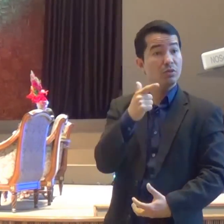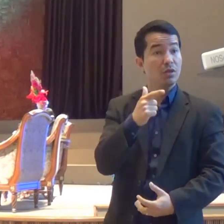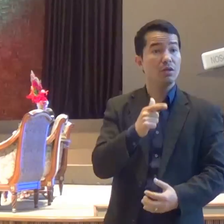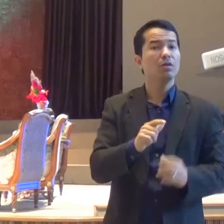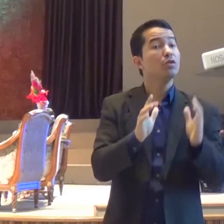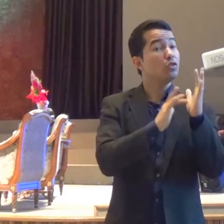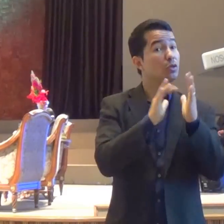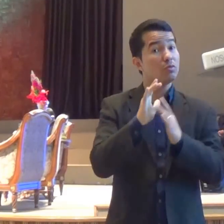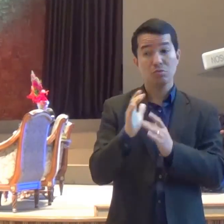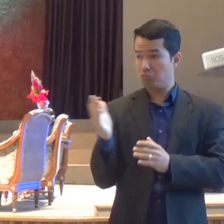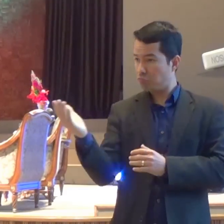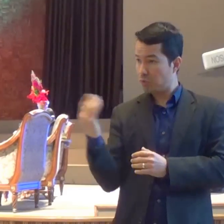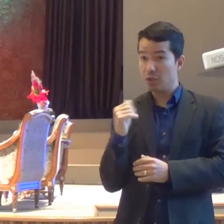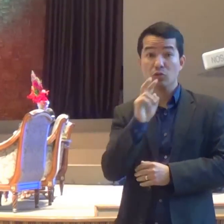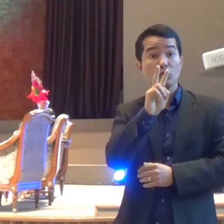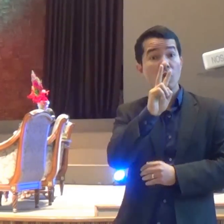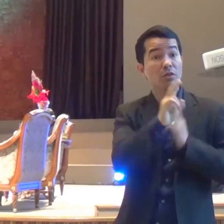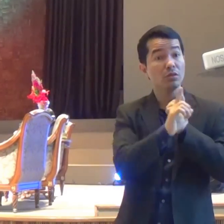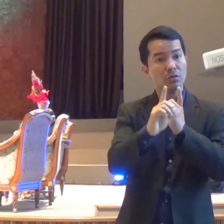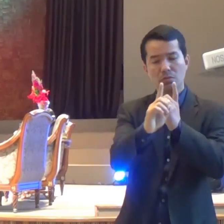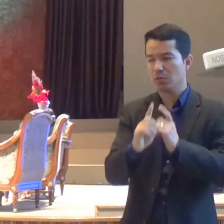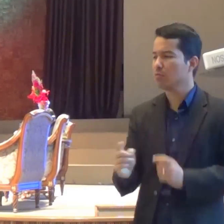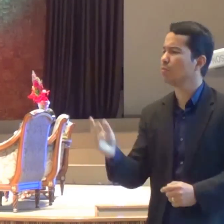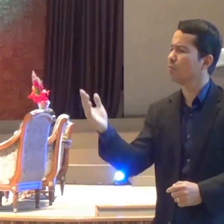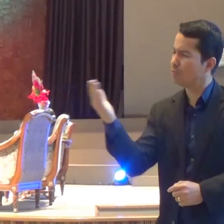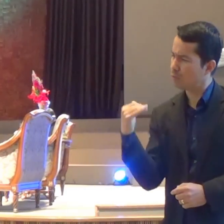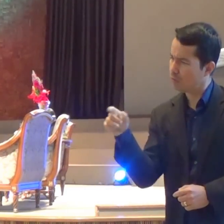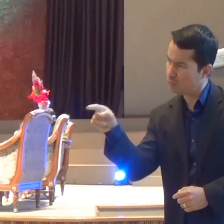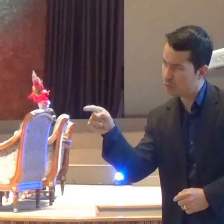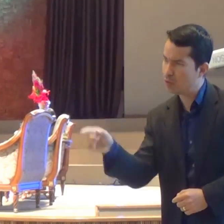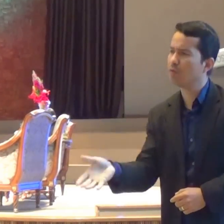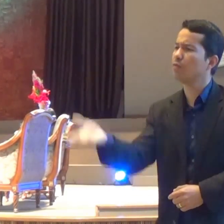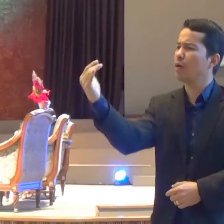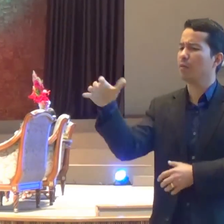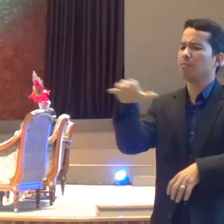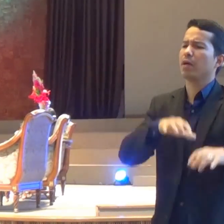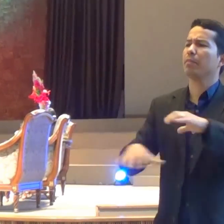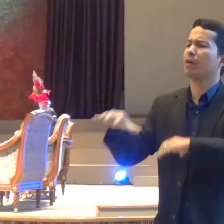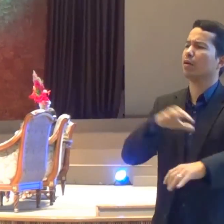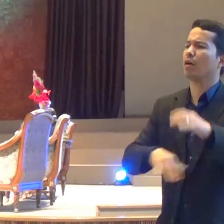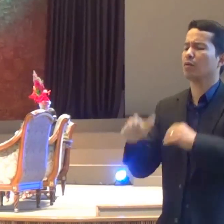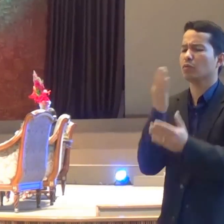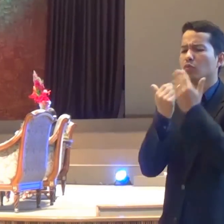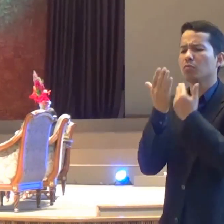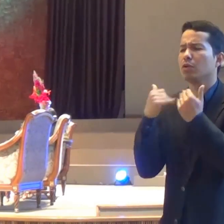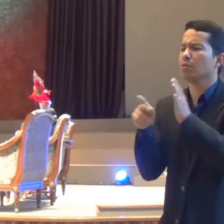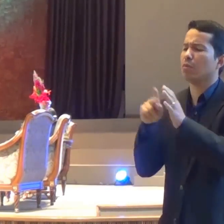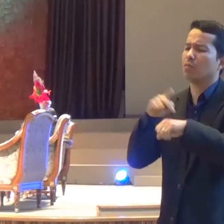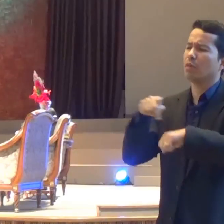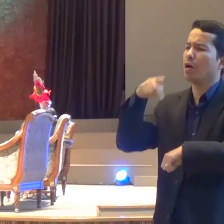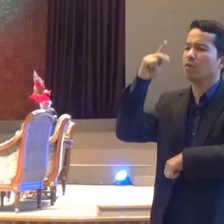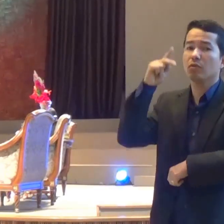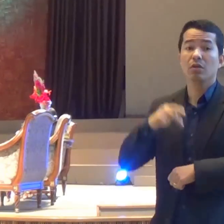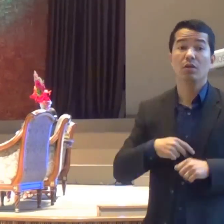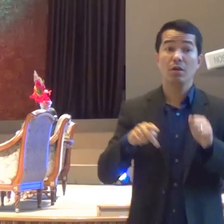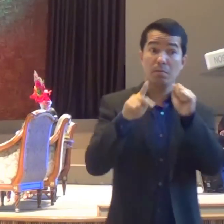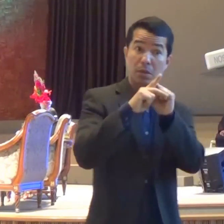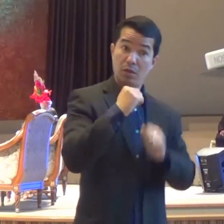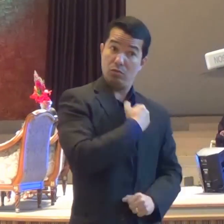dizendo Vão preparar a refeição da Páscoa Onde queres que a preparemos? E perguntaram